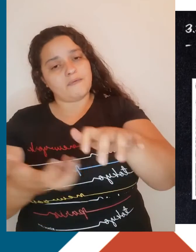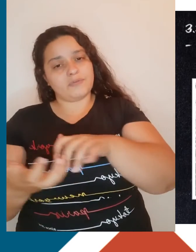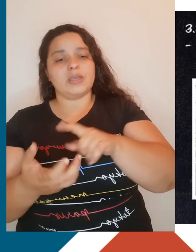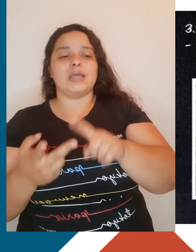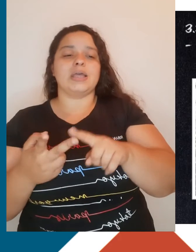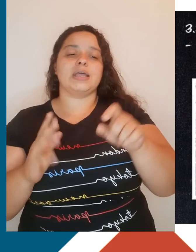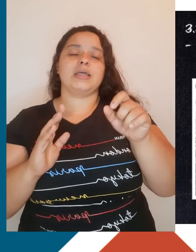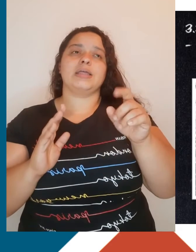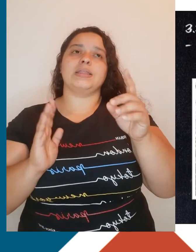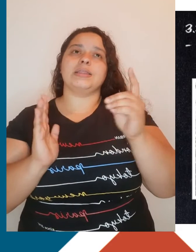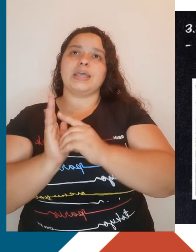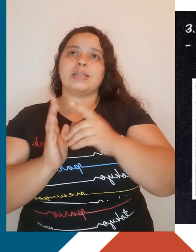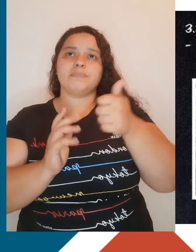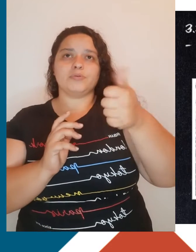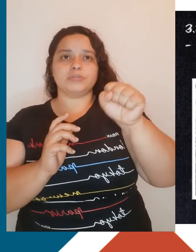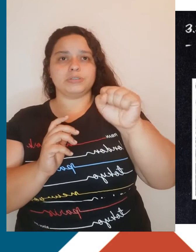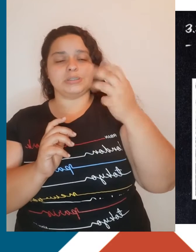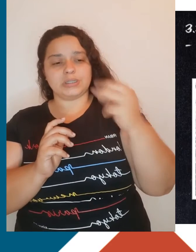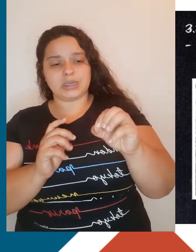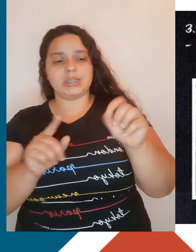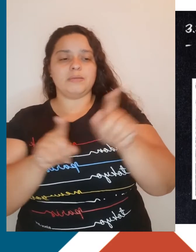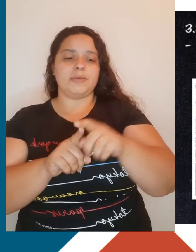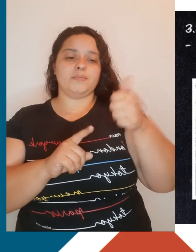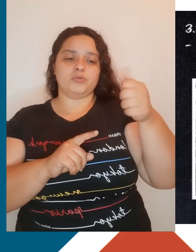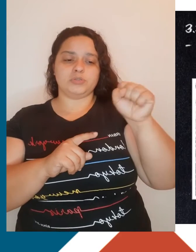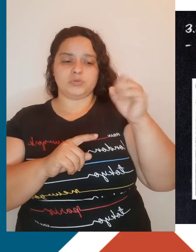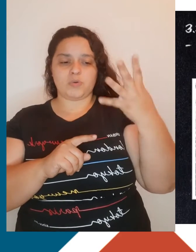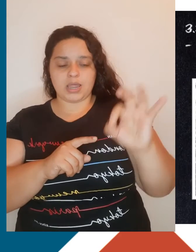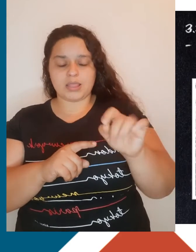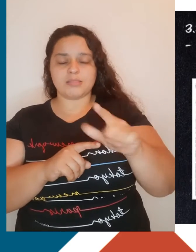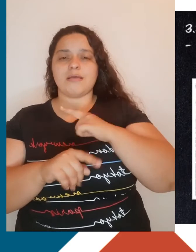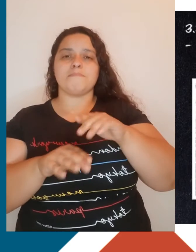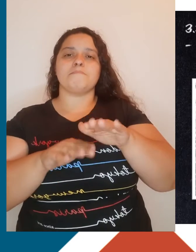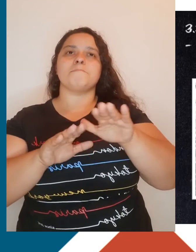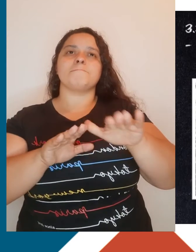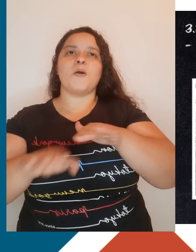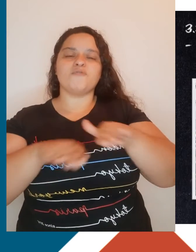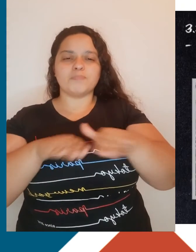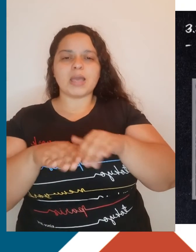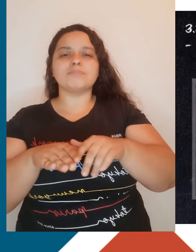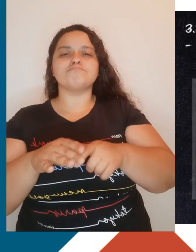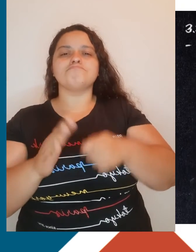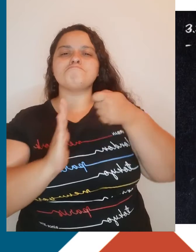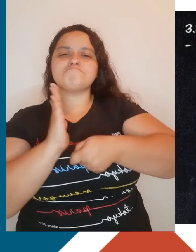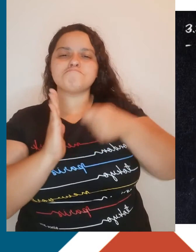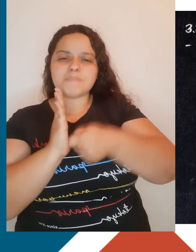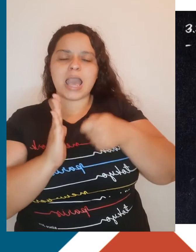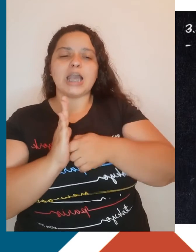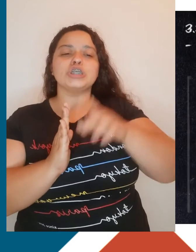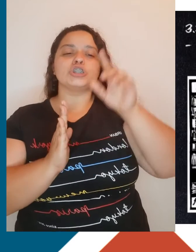1830 e 1840, um grande movimento nacional pressionou o parlamento a aprovar o direito de voto